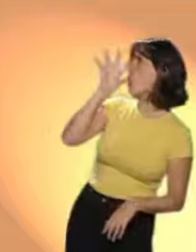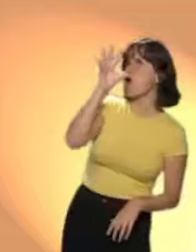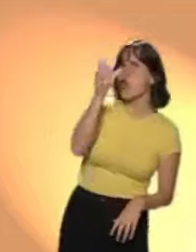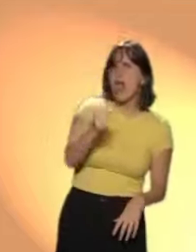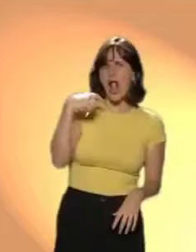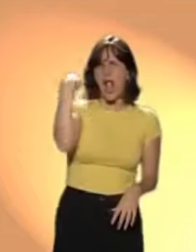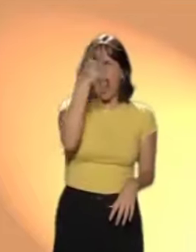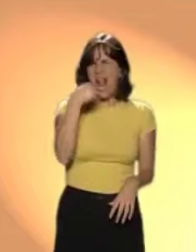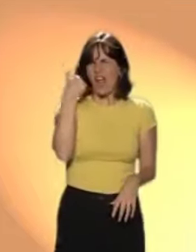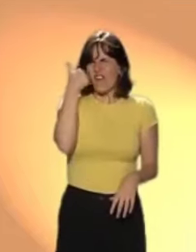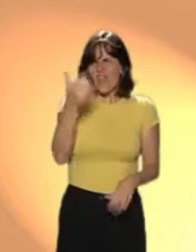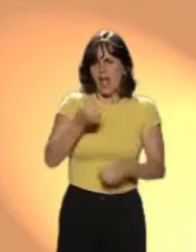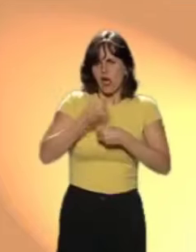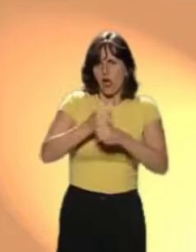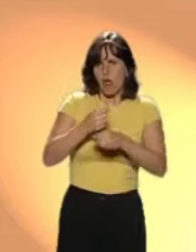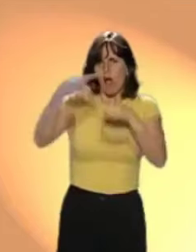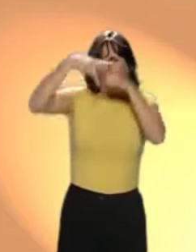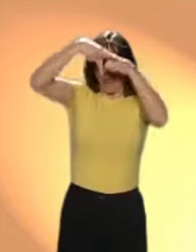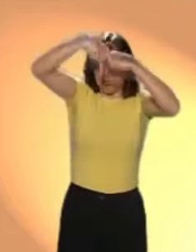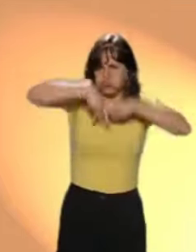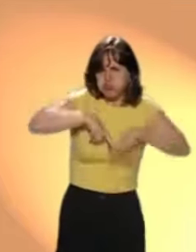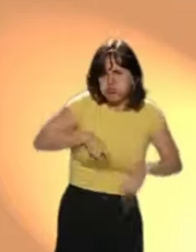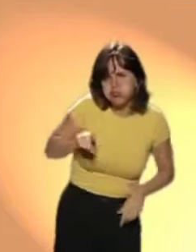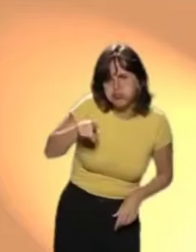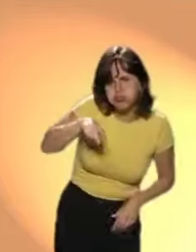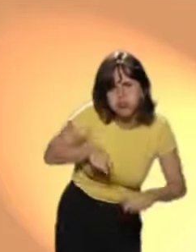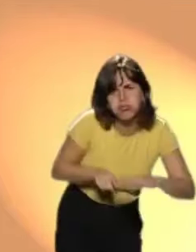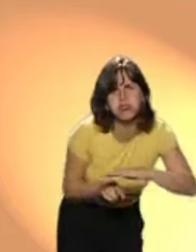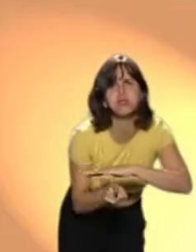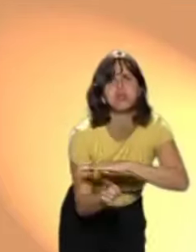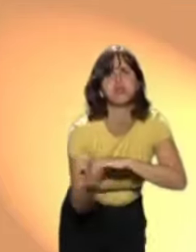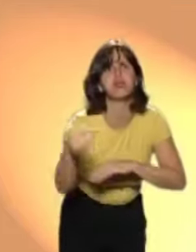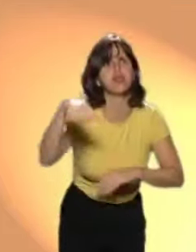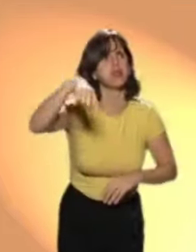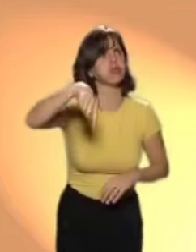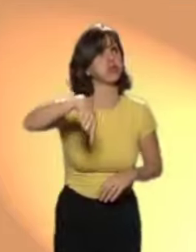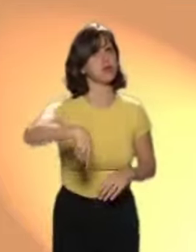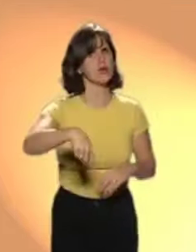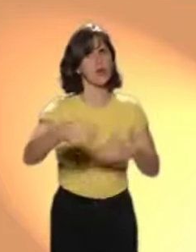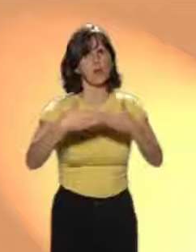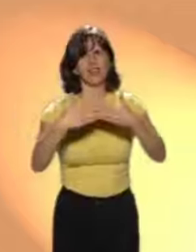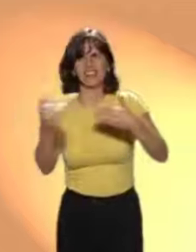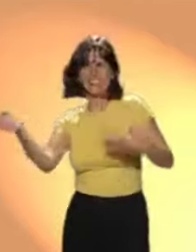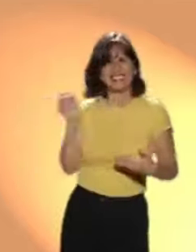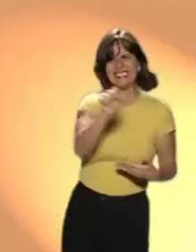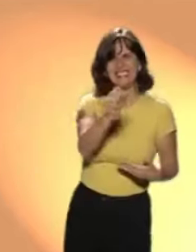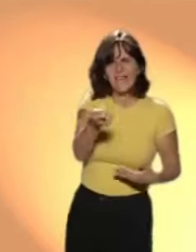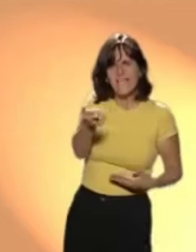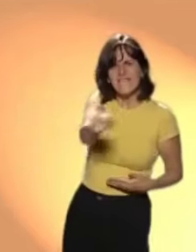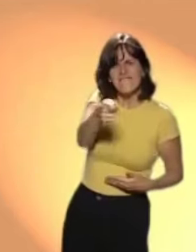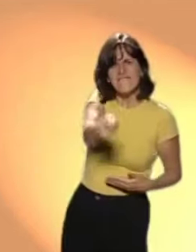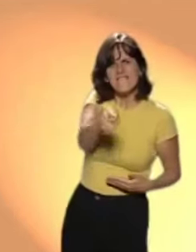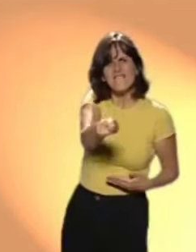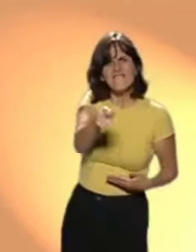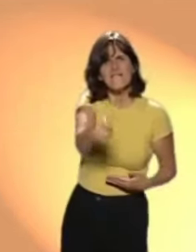atronadora. Se giraron y vieron una bruja muy fea que venía volando en una escoba mágica Y entraba en la casa.